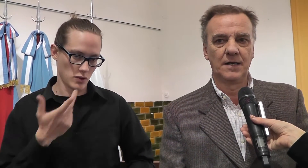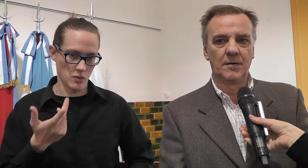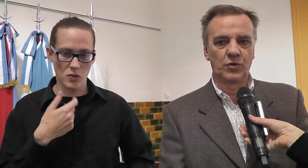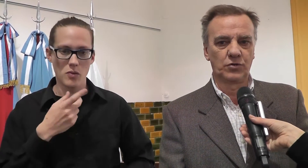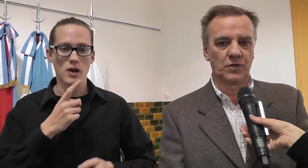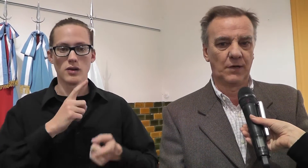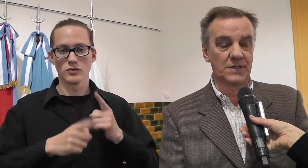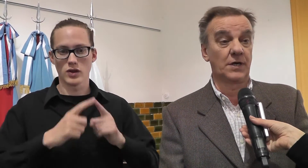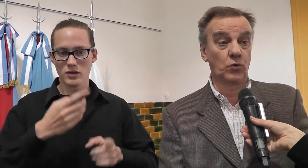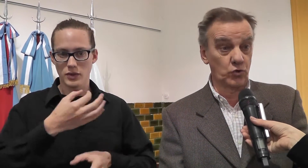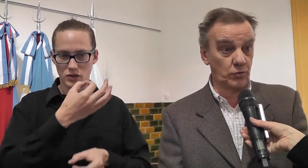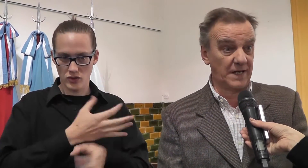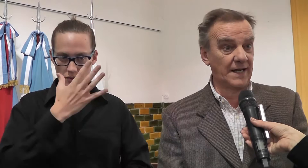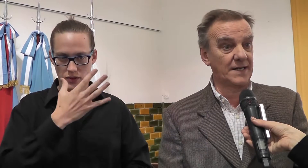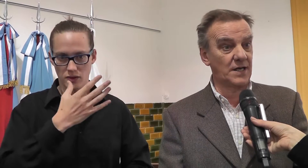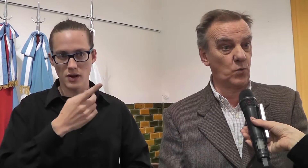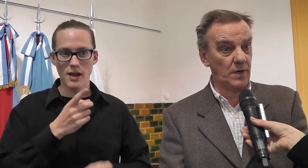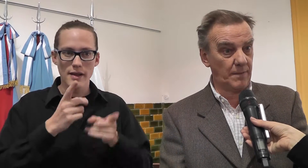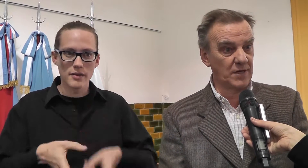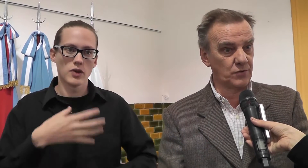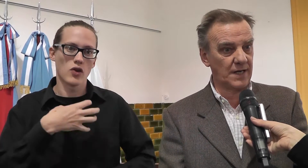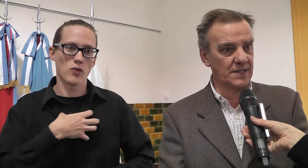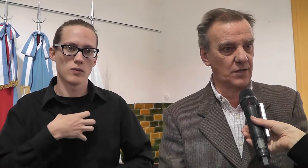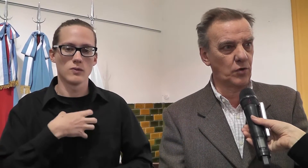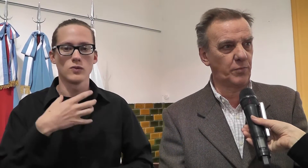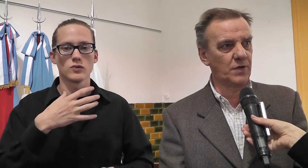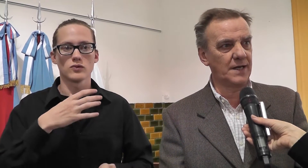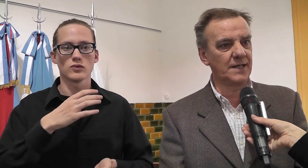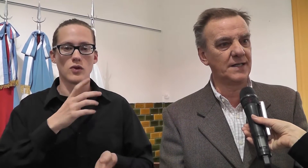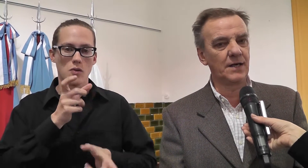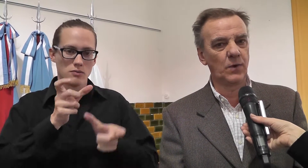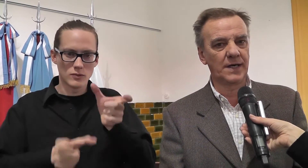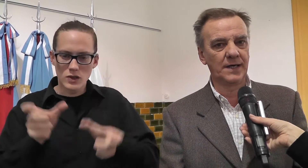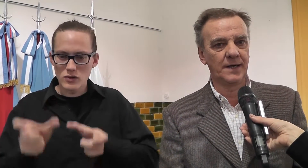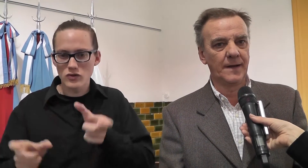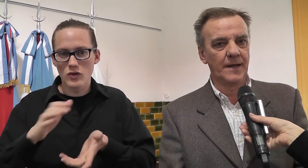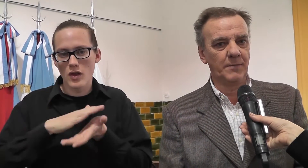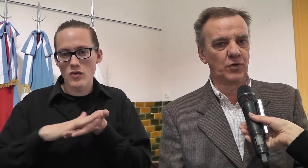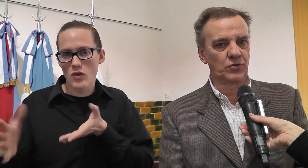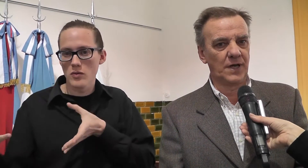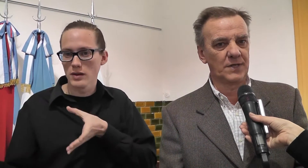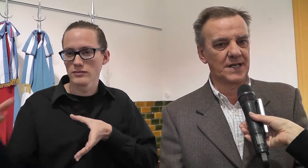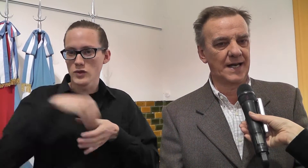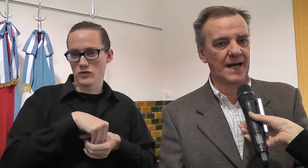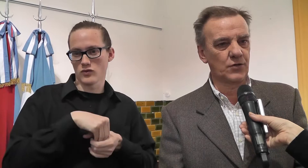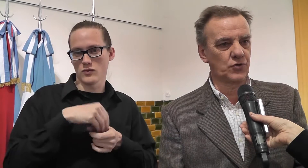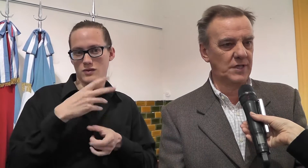Por otro lado hacer cursos para que haya nuevas personas que se incorporen a este lenguaje. Y por otro lado acercar a la sociedad